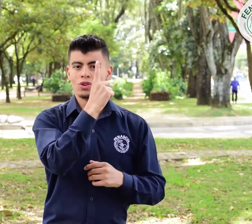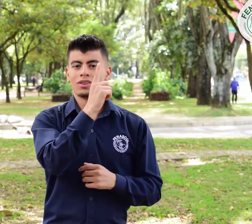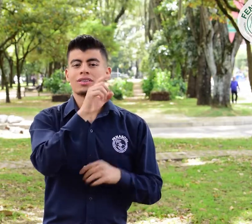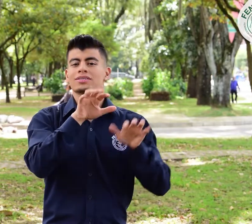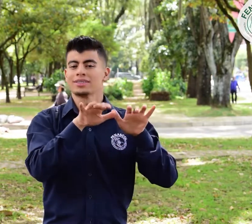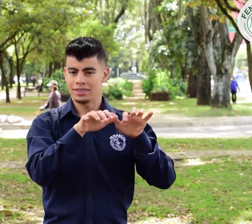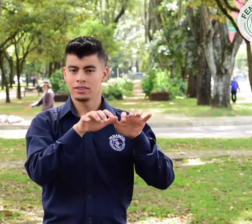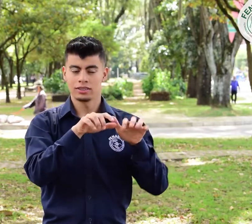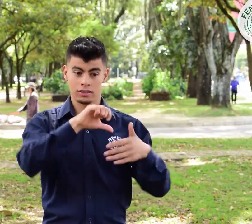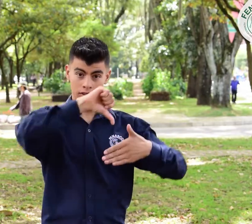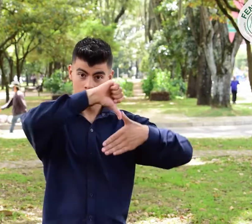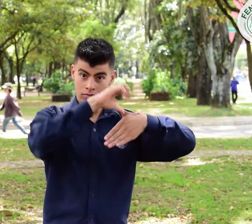américa del sur